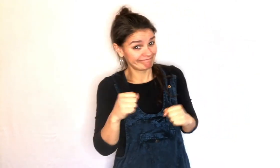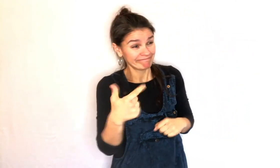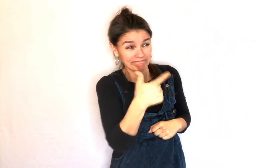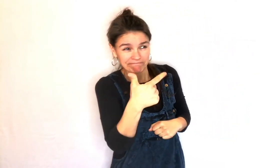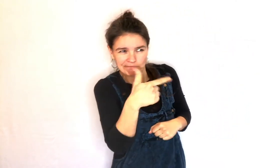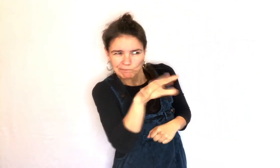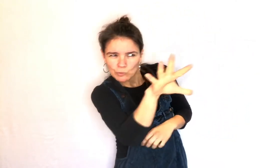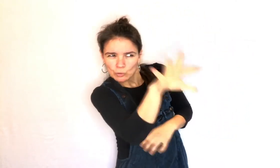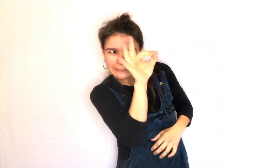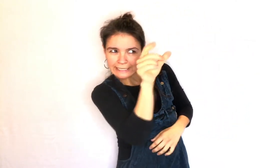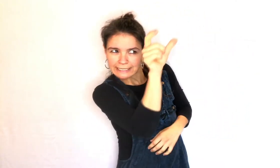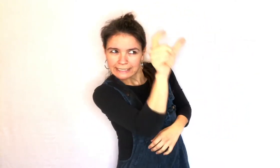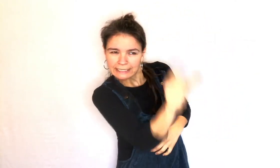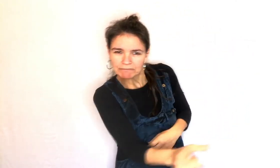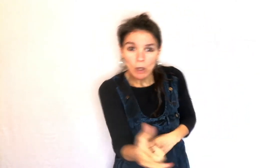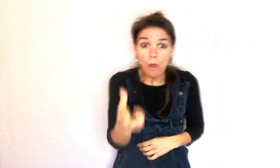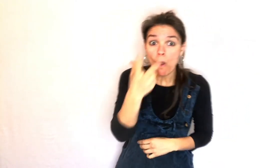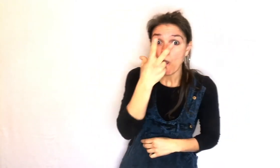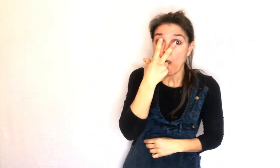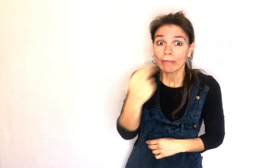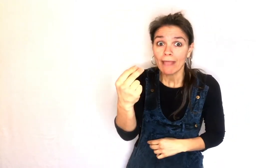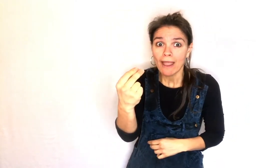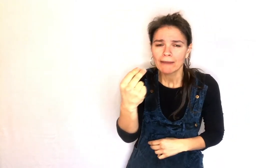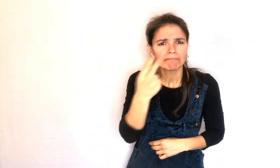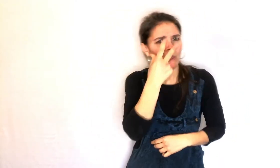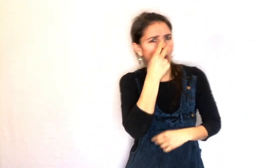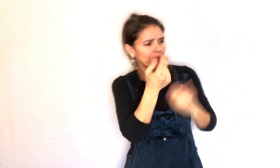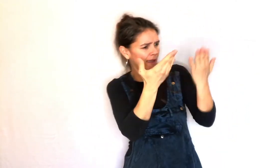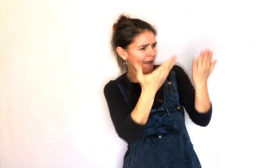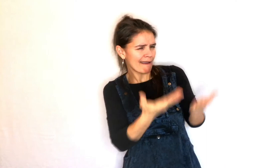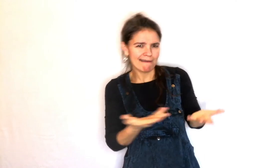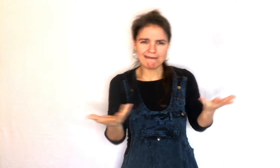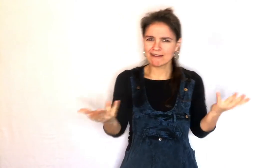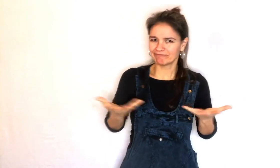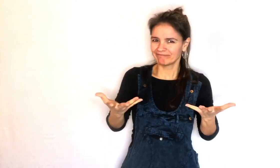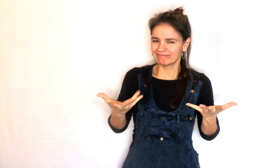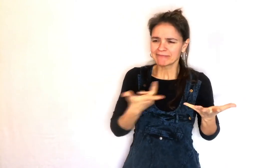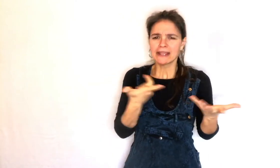Le renard fut choisi par les deux parties pour juger ce différent.